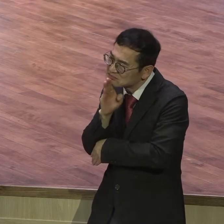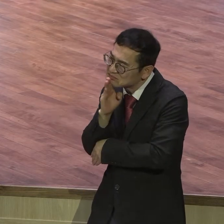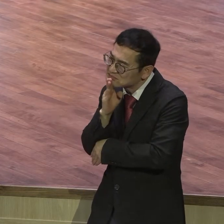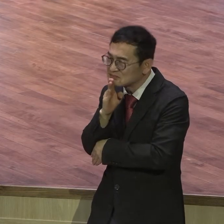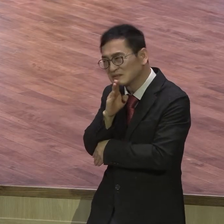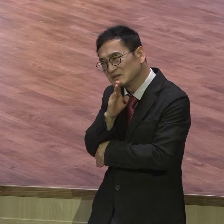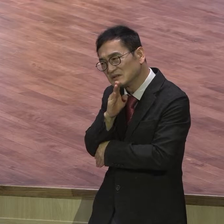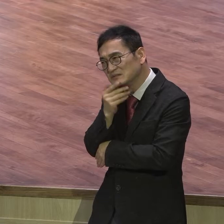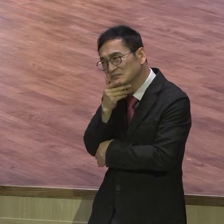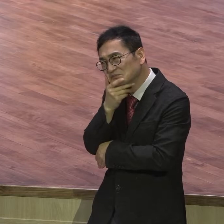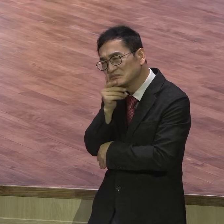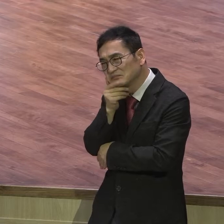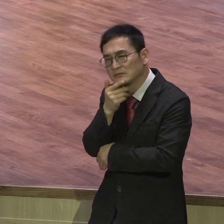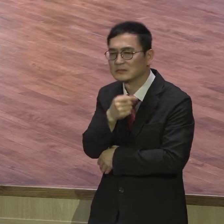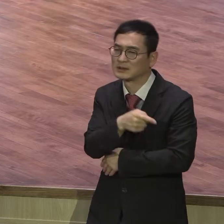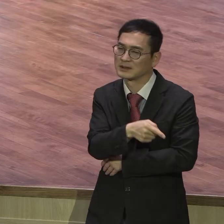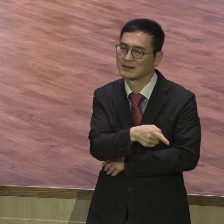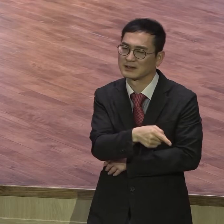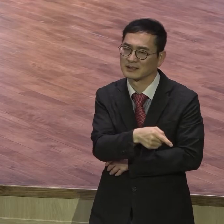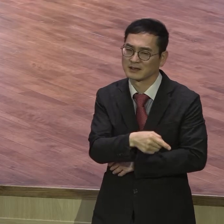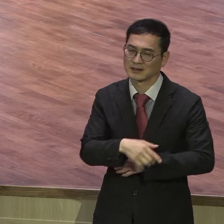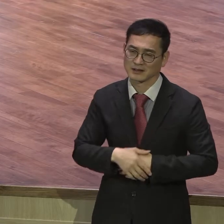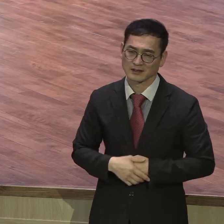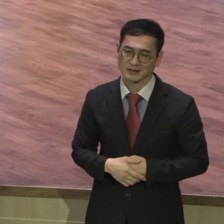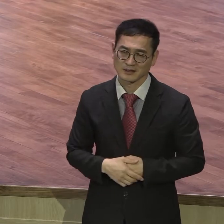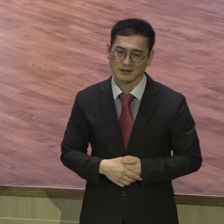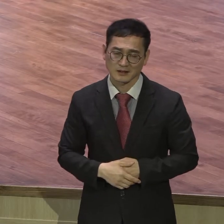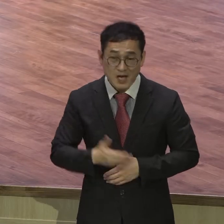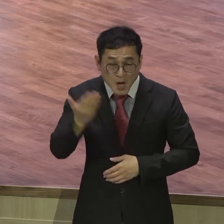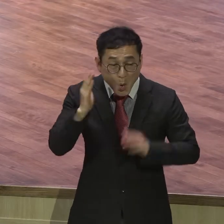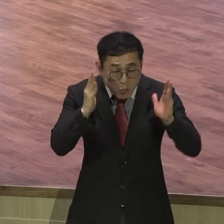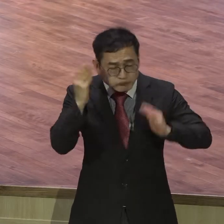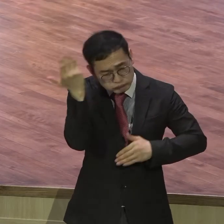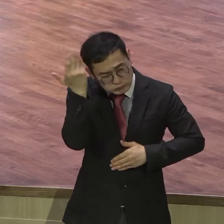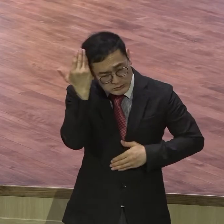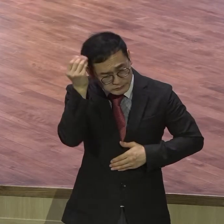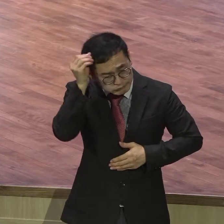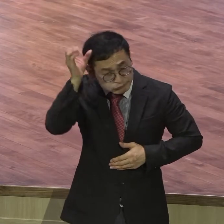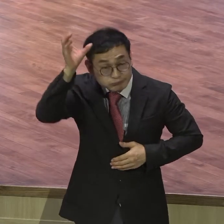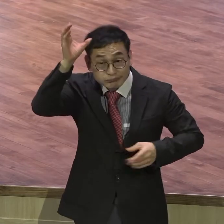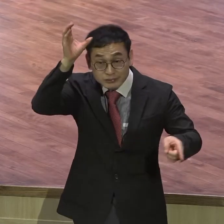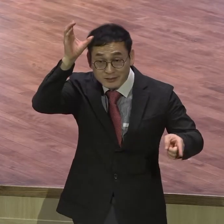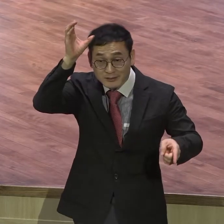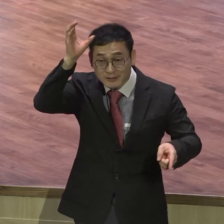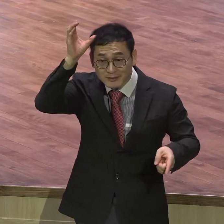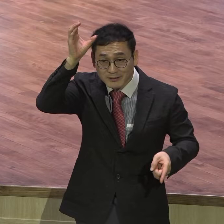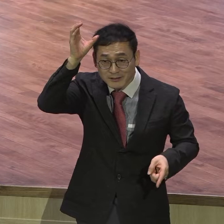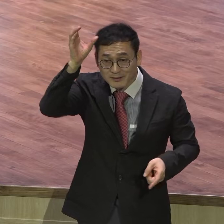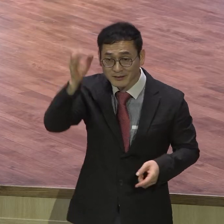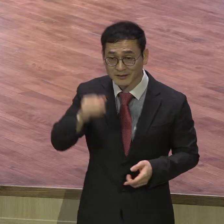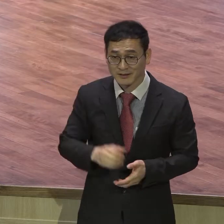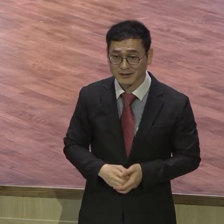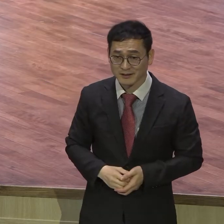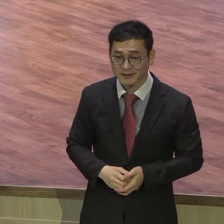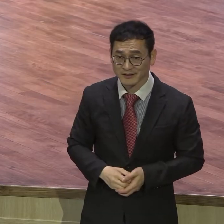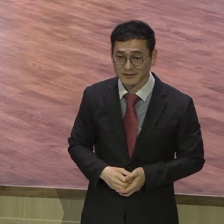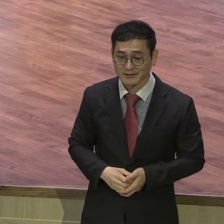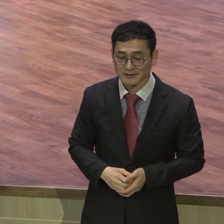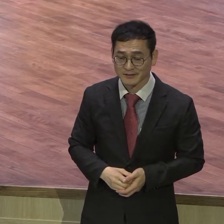많이 공부를 해야 되고 세상 지식이 많이 돼서 세상 사람들을 뛰어나 세상 사람들을 이겨야 되는 지식이 있어야 되지만